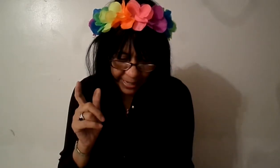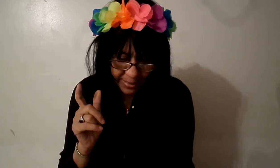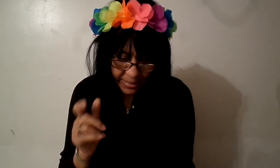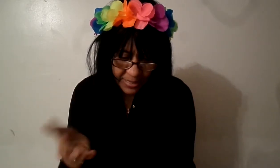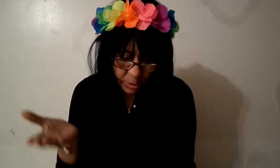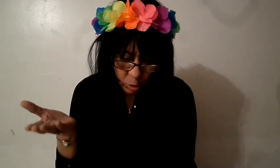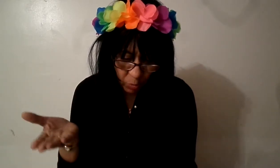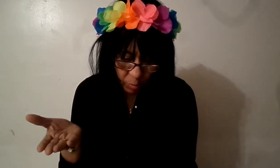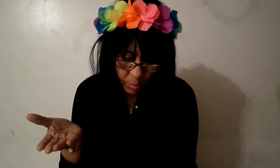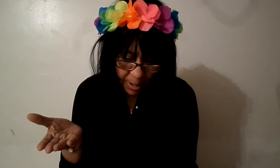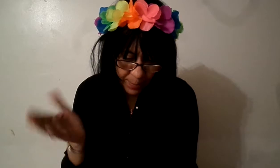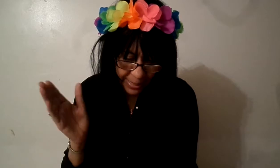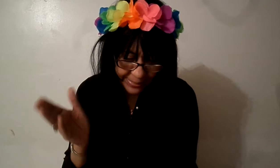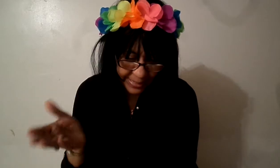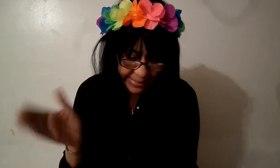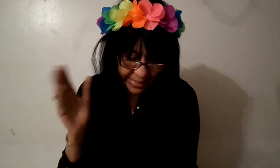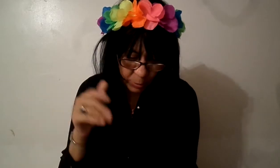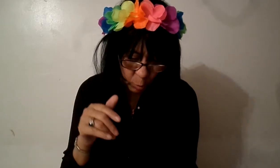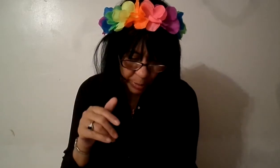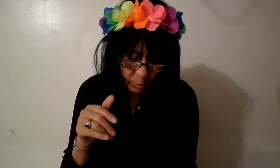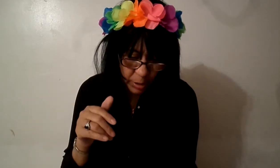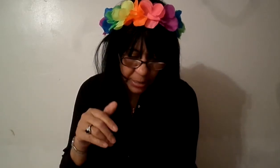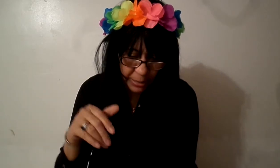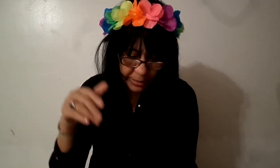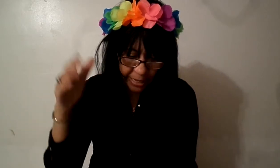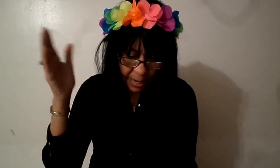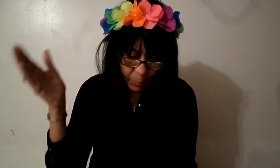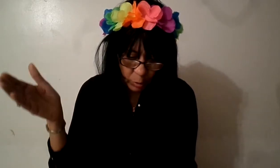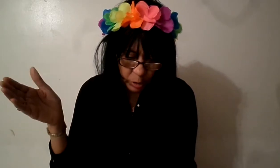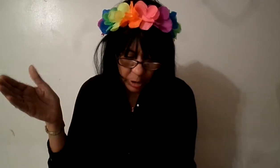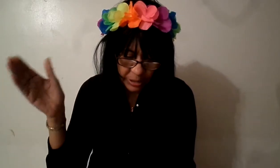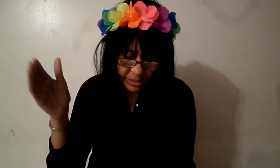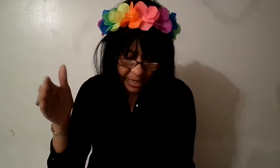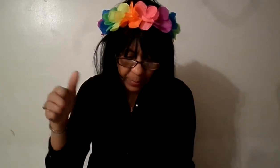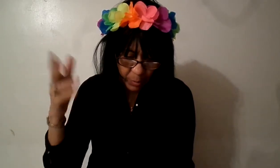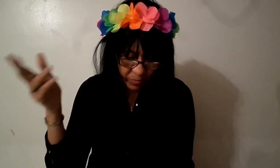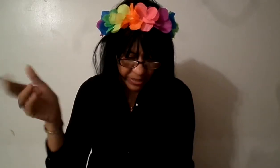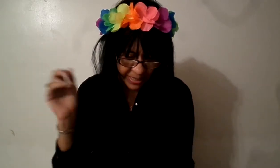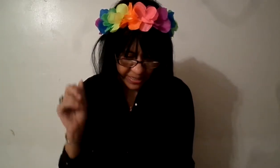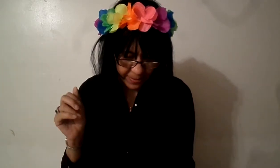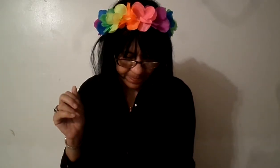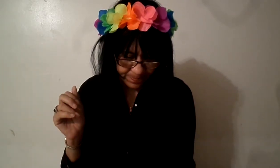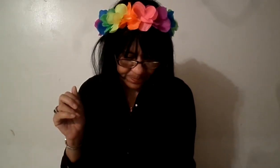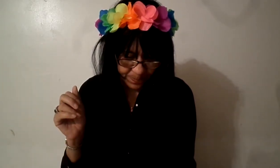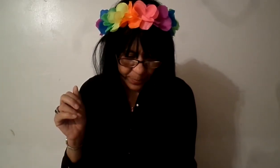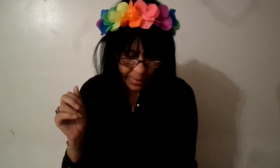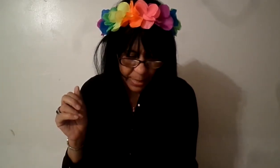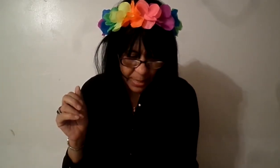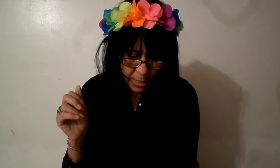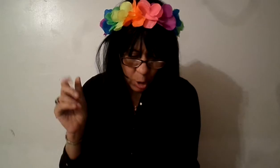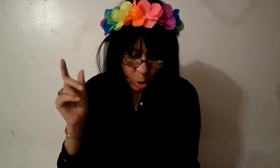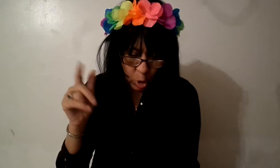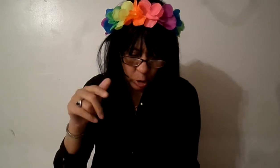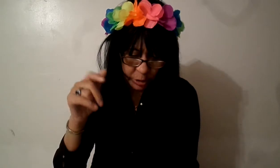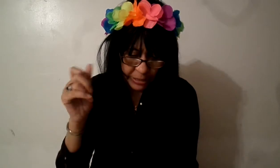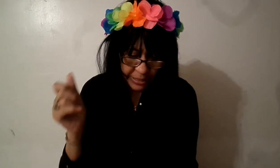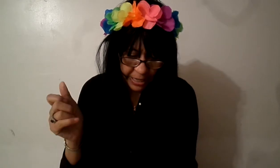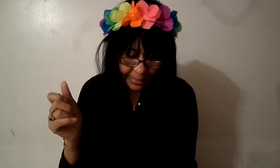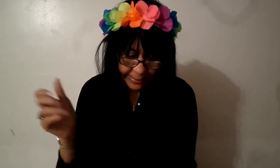no forman parte del número de apóstoles ni de profetas los distingue de